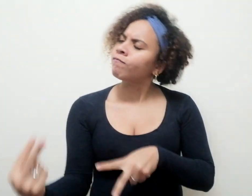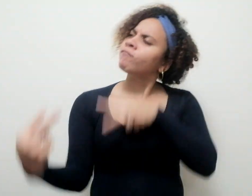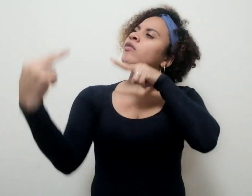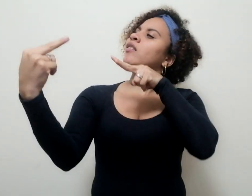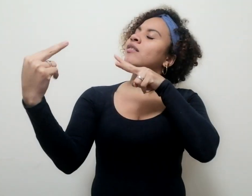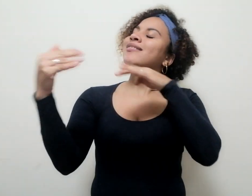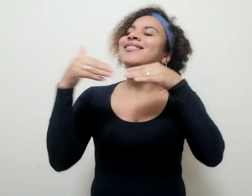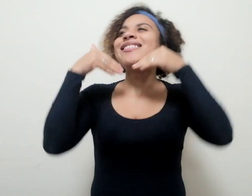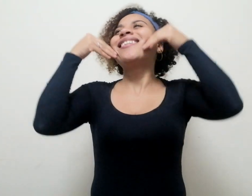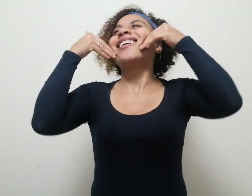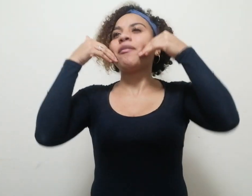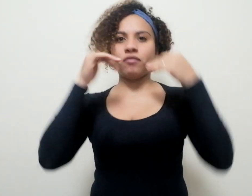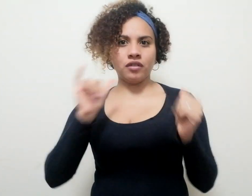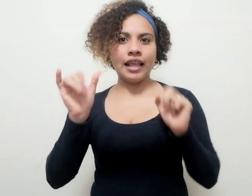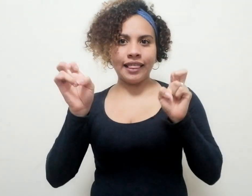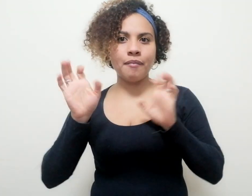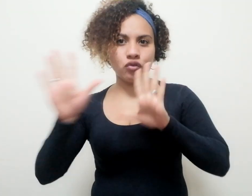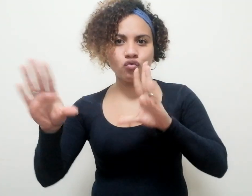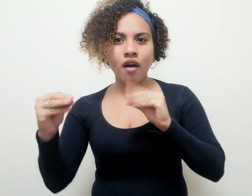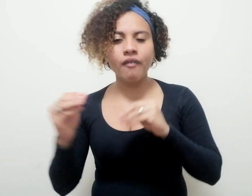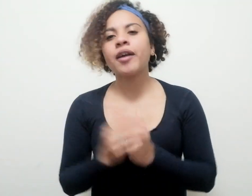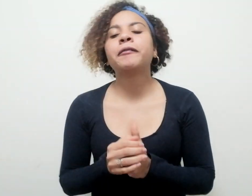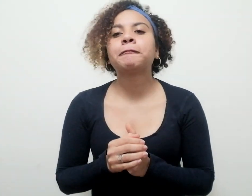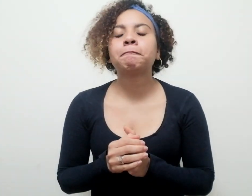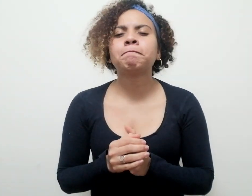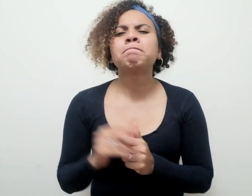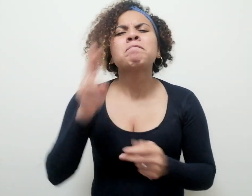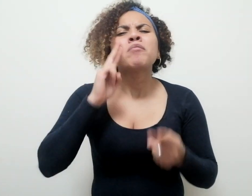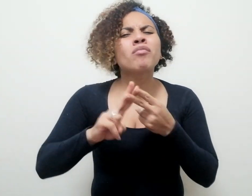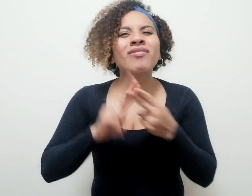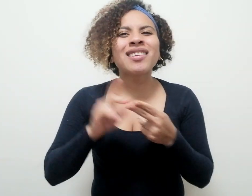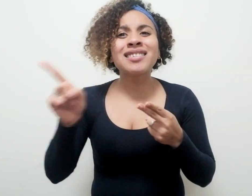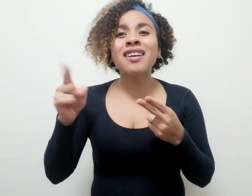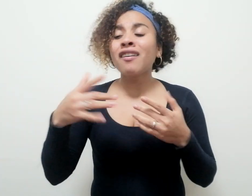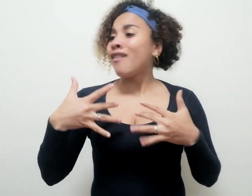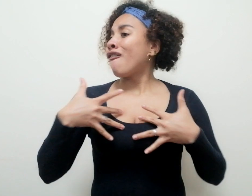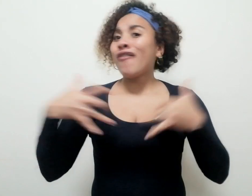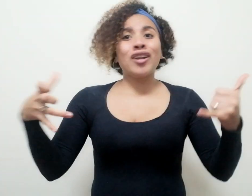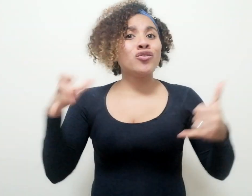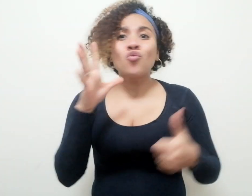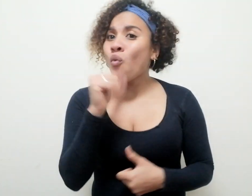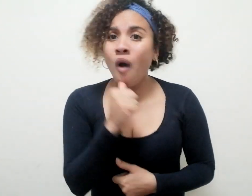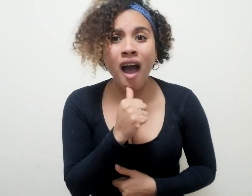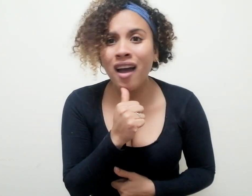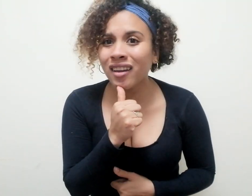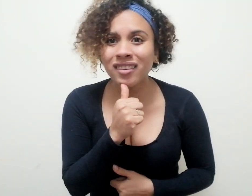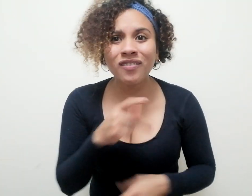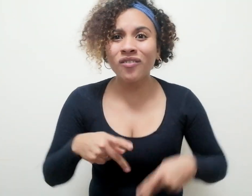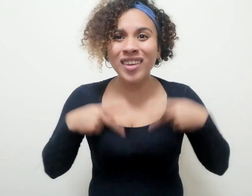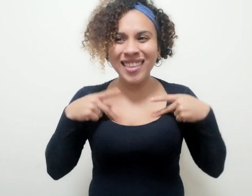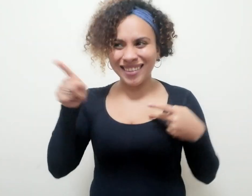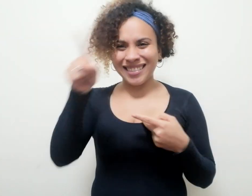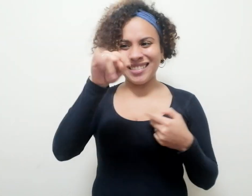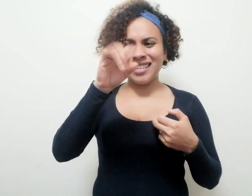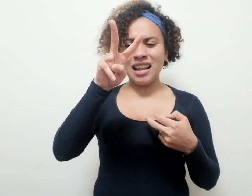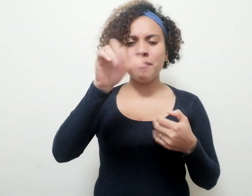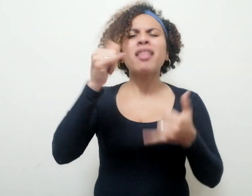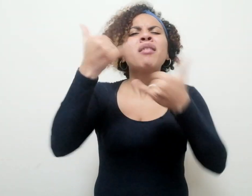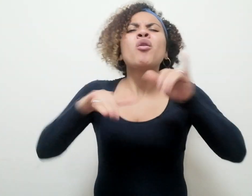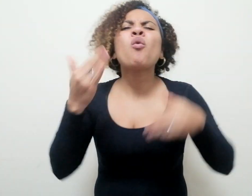sonreímos. Es conocido que la infeliz vida de Silva terminó cuando resolvió